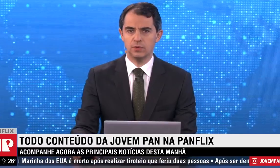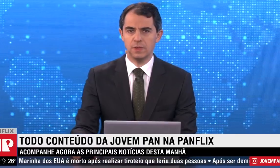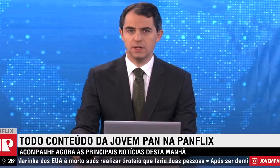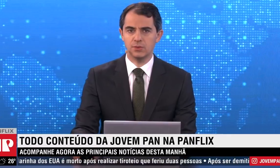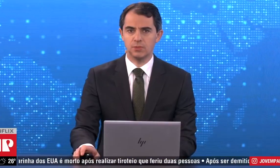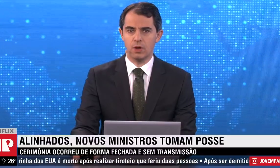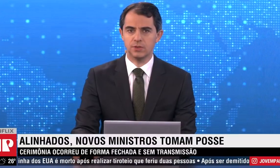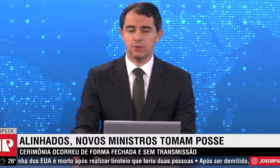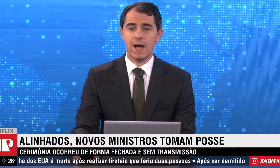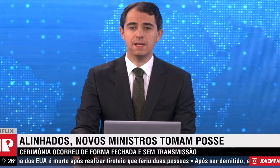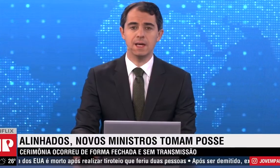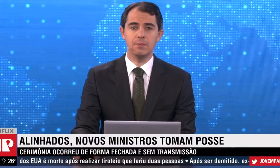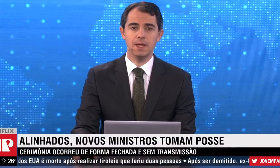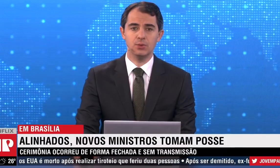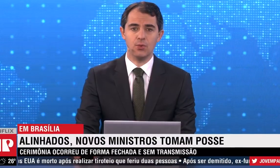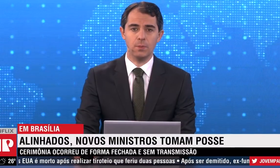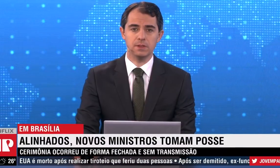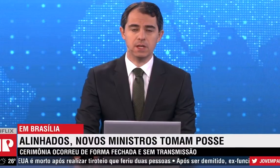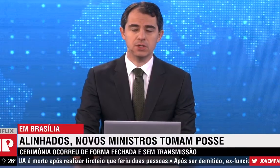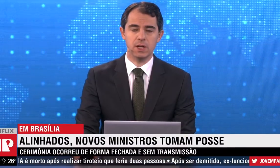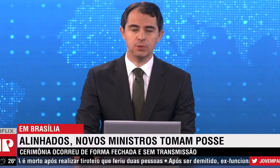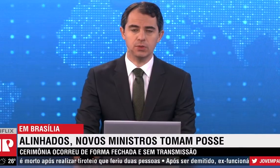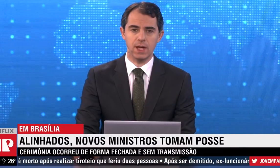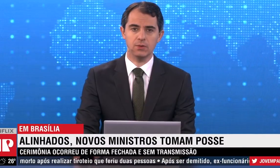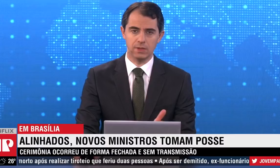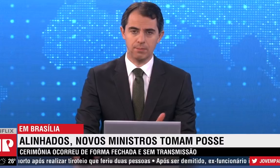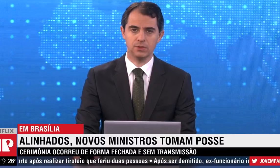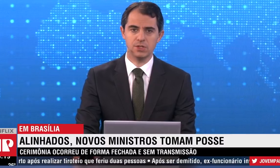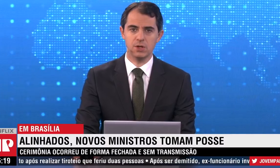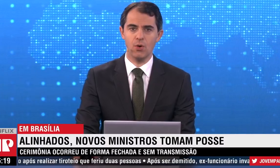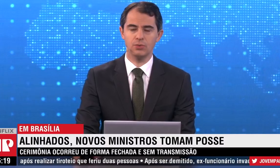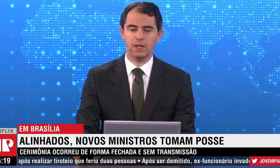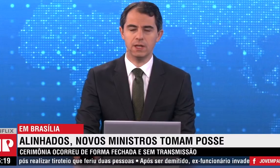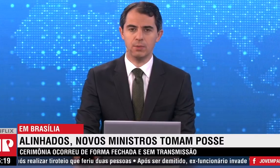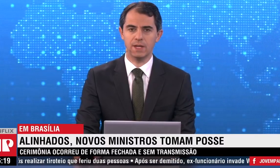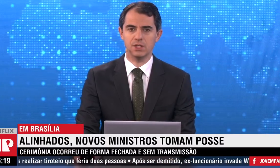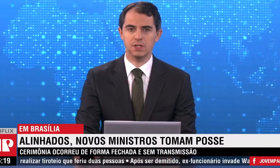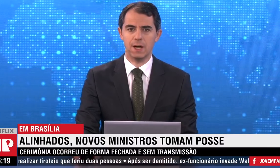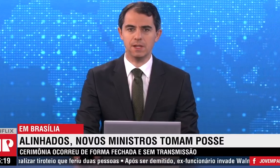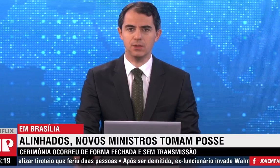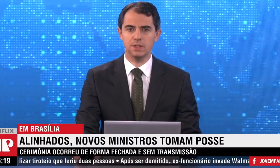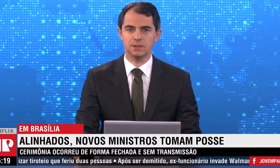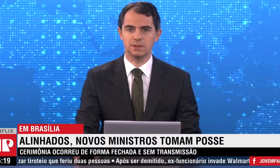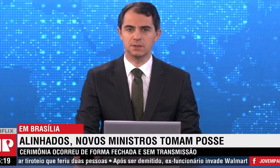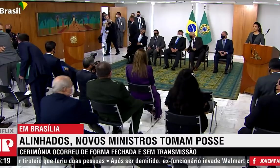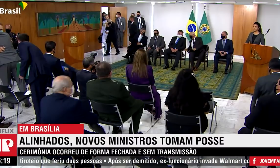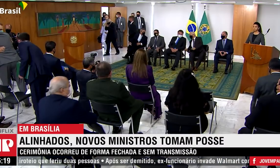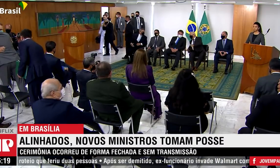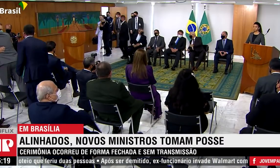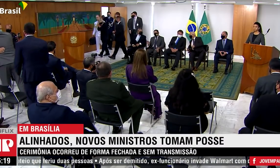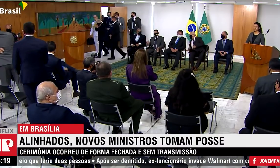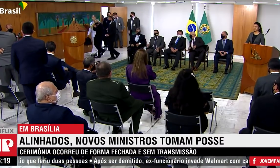Novos ministros mostram alinhamento com o presente Jair Bolsonaro na posse de ontem. Reportagem de Camila Iunis.